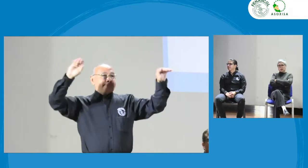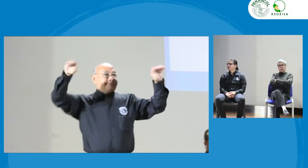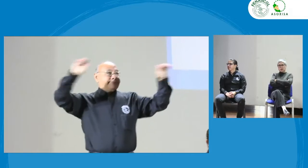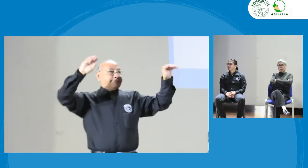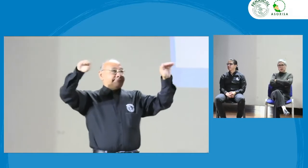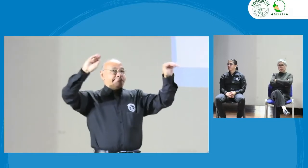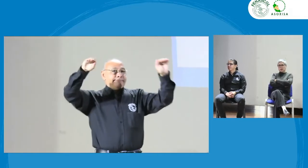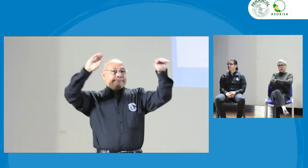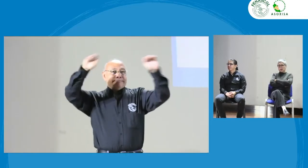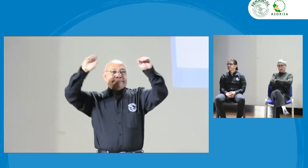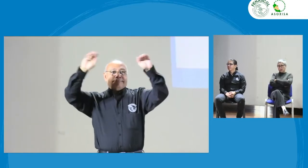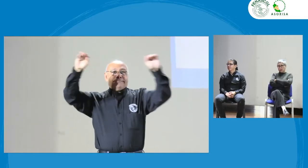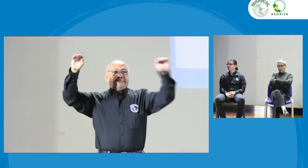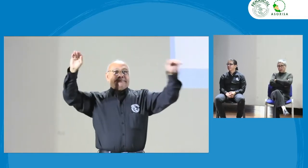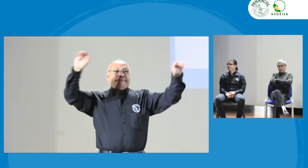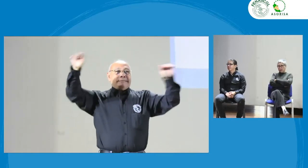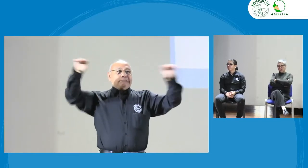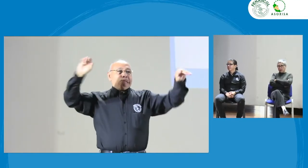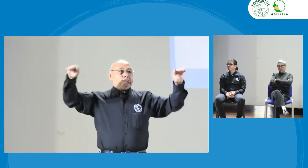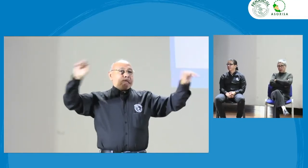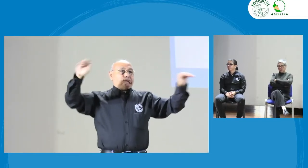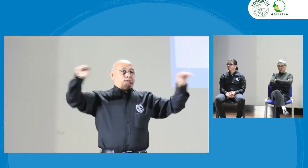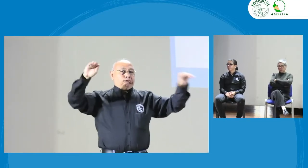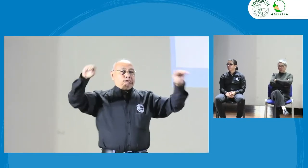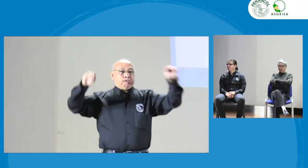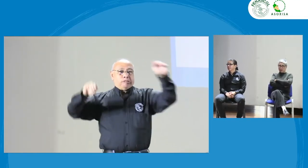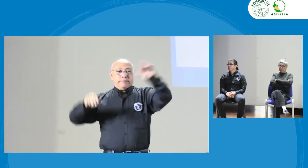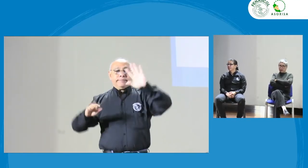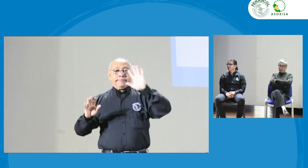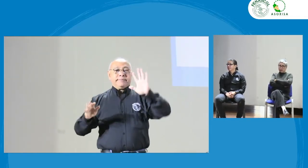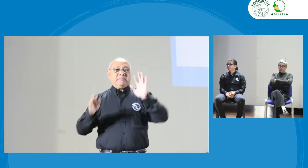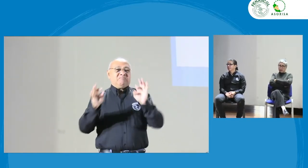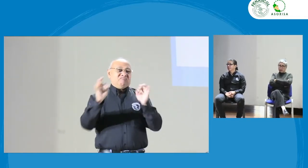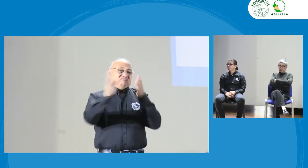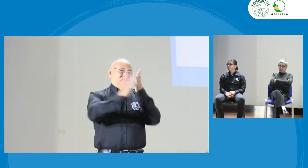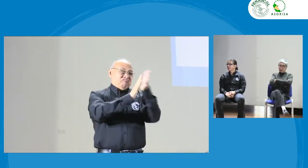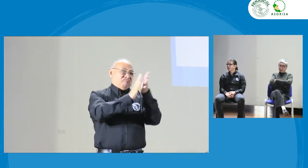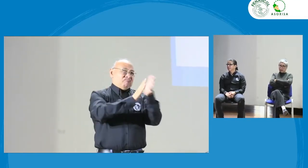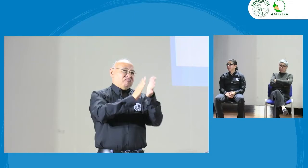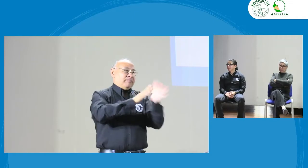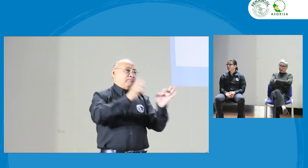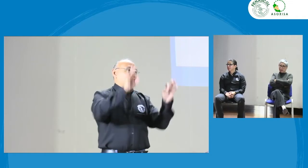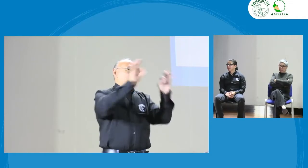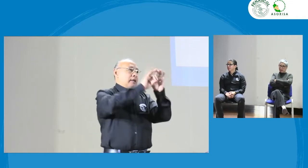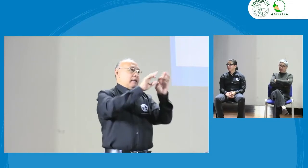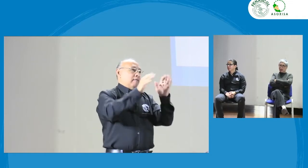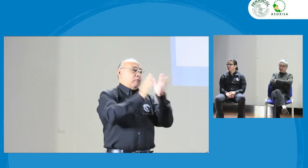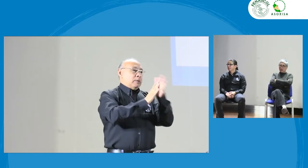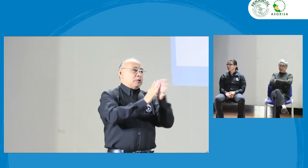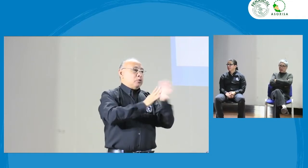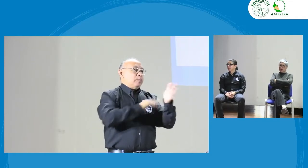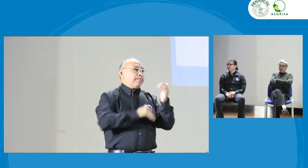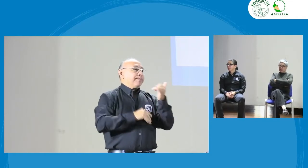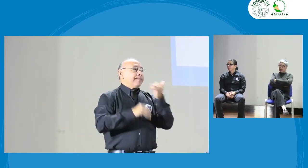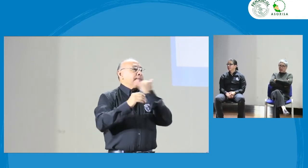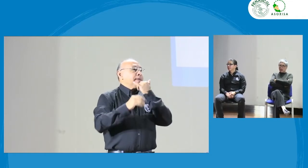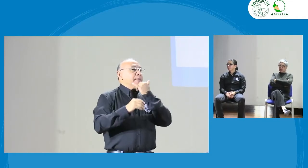pidiendo su atención en el público, pueden llamar a los demás. Quiero darles una información importante.